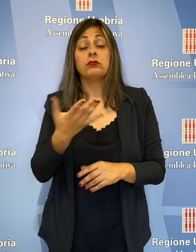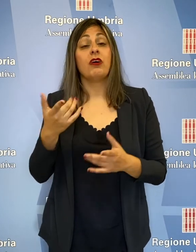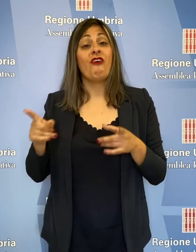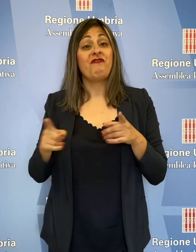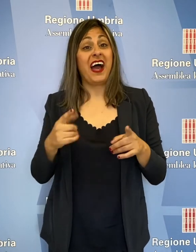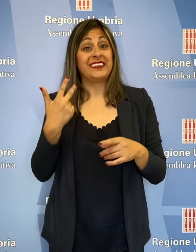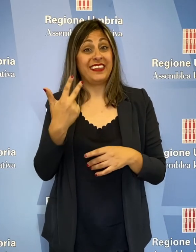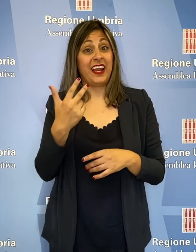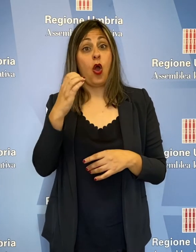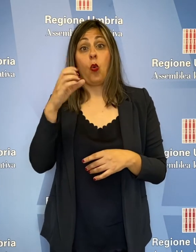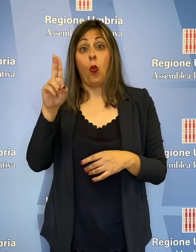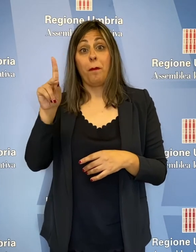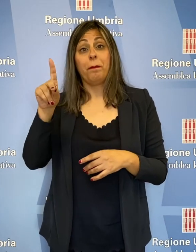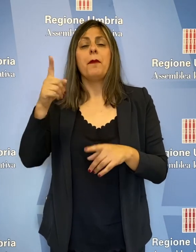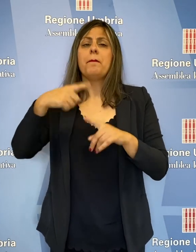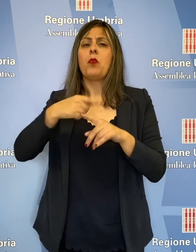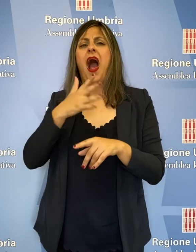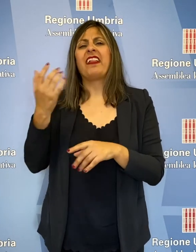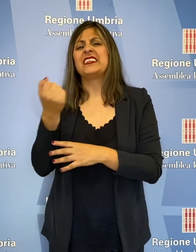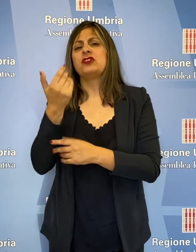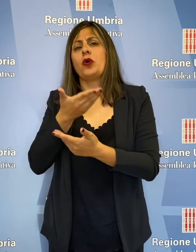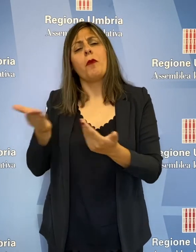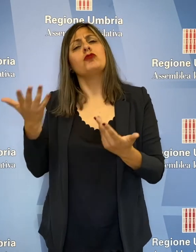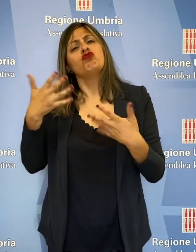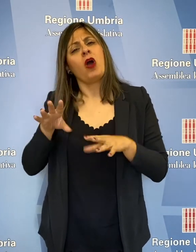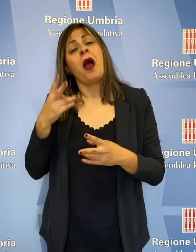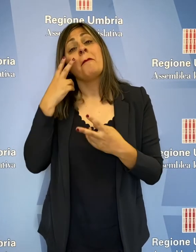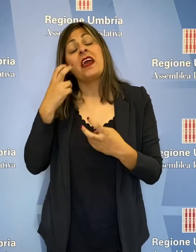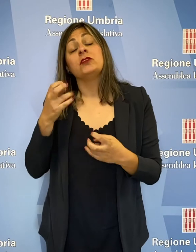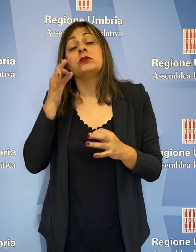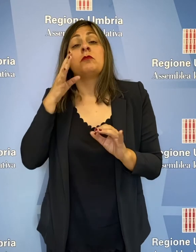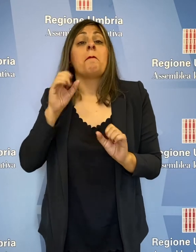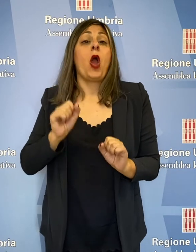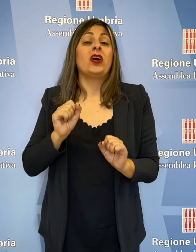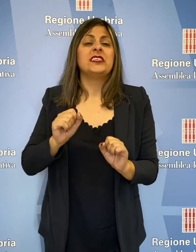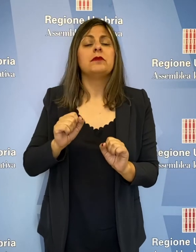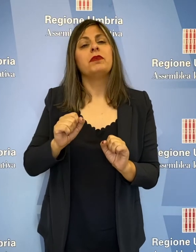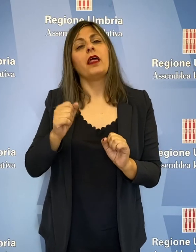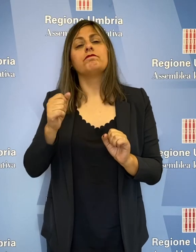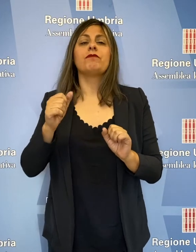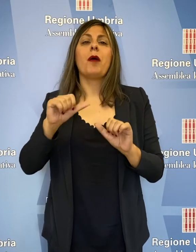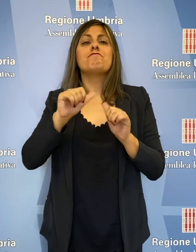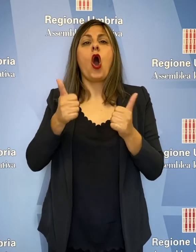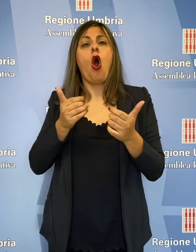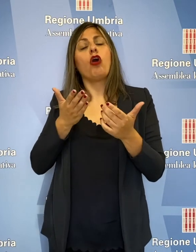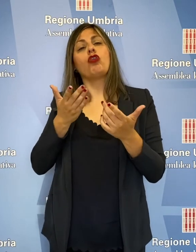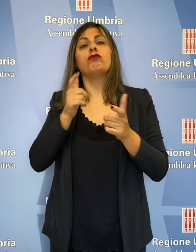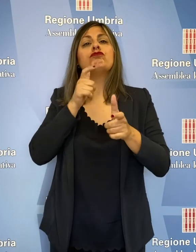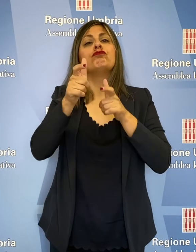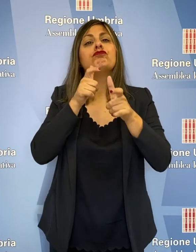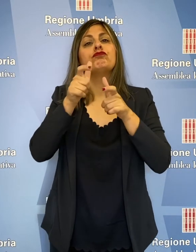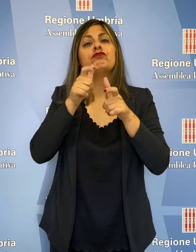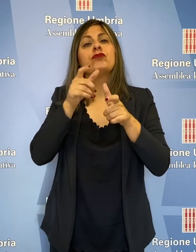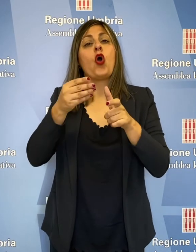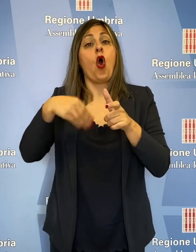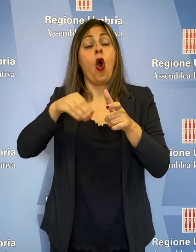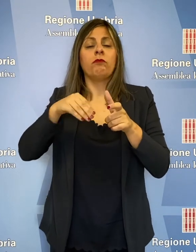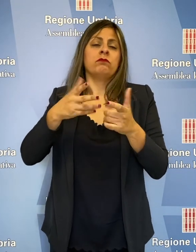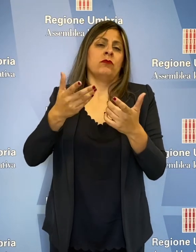state previste, laddove possibile, modalità semplificate di interazione con l'utente via post elettronica o altri canali telematici